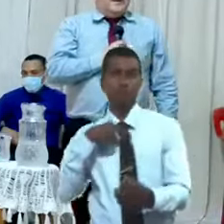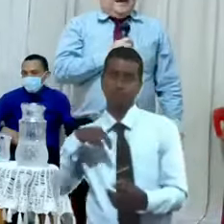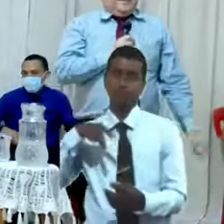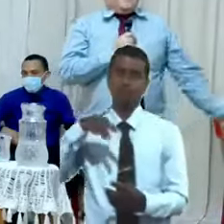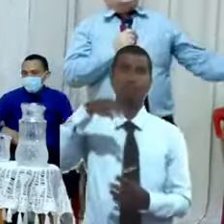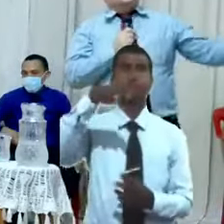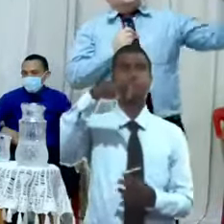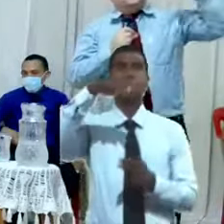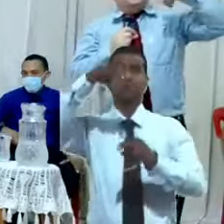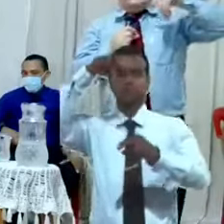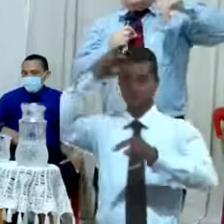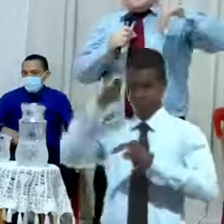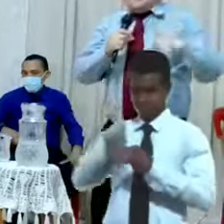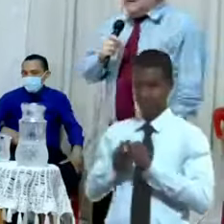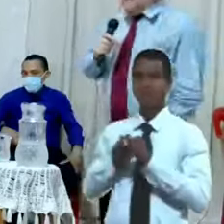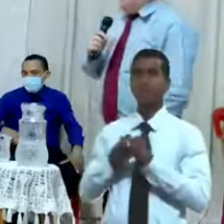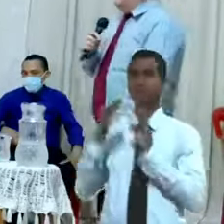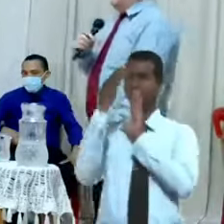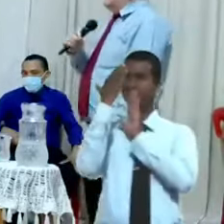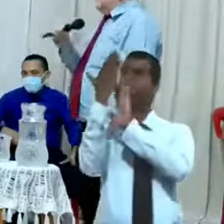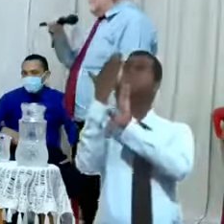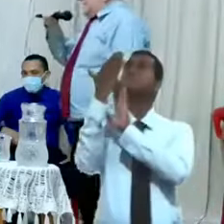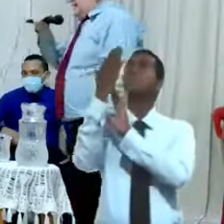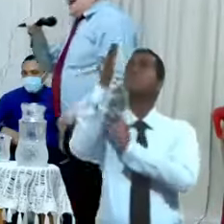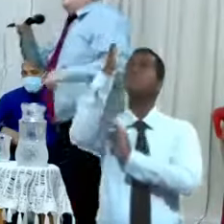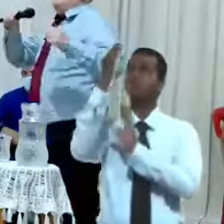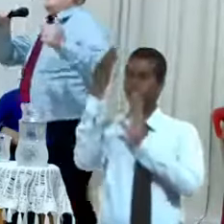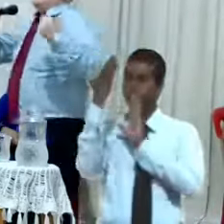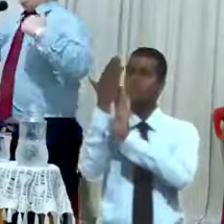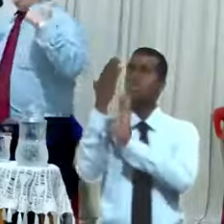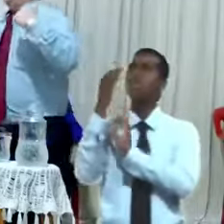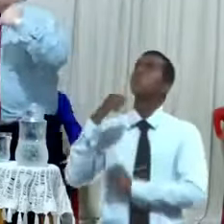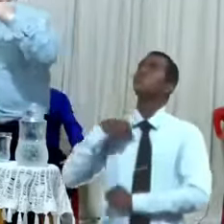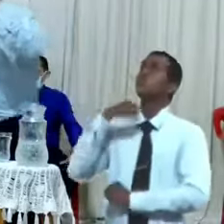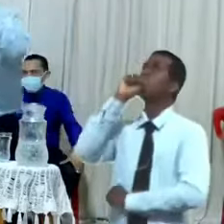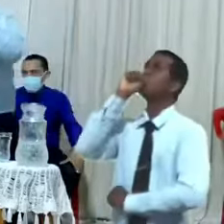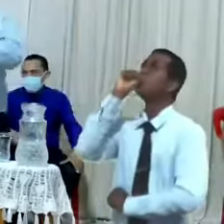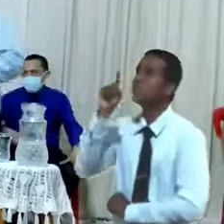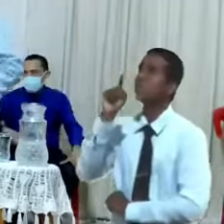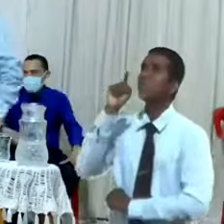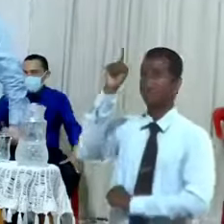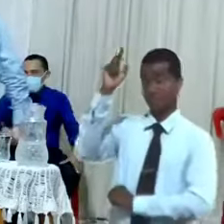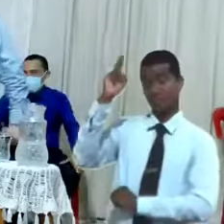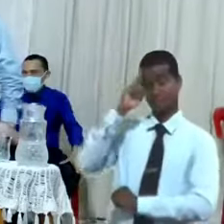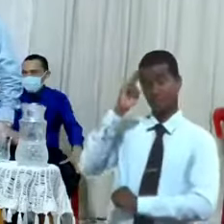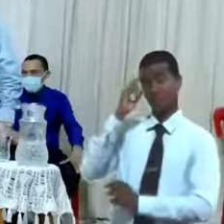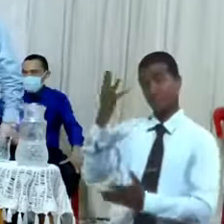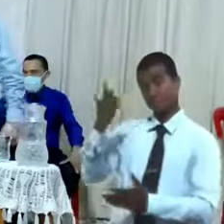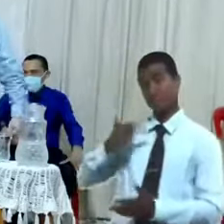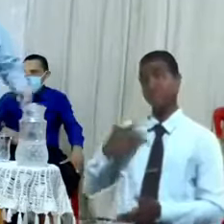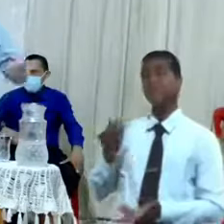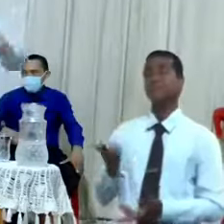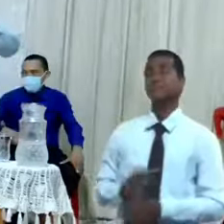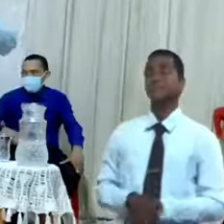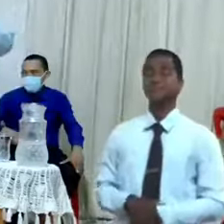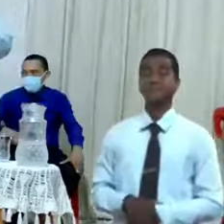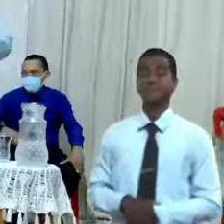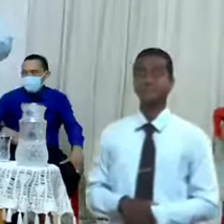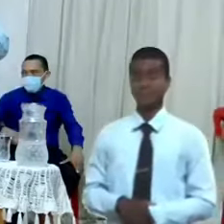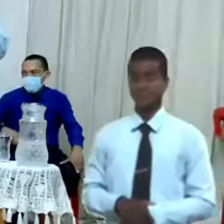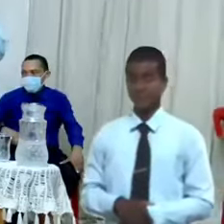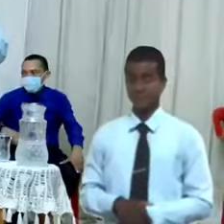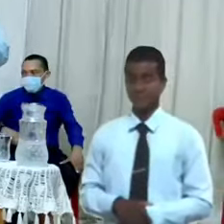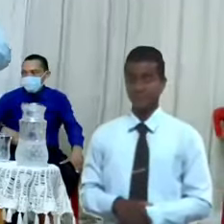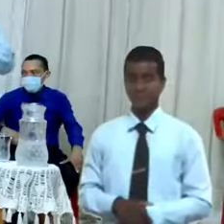y le argumentaría y Él me daría la razón. Eso está por ahí en el capítulo